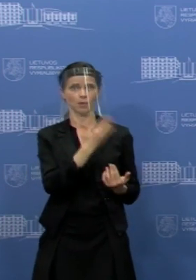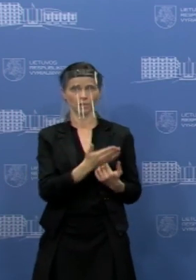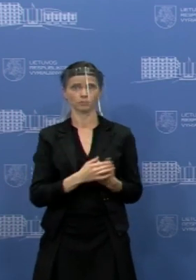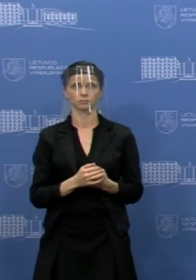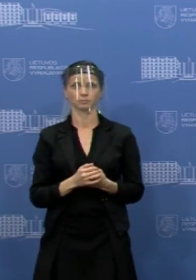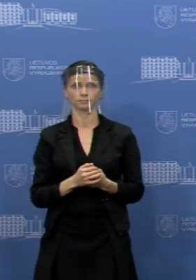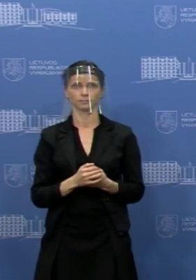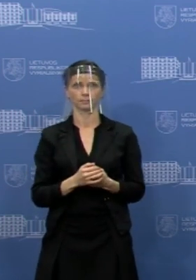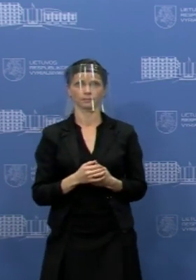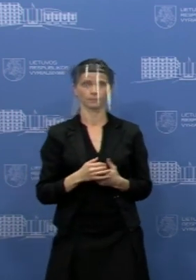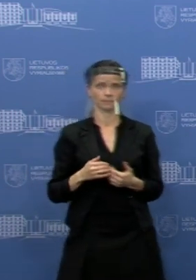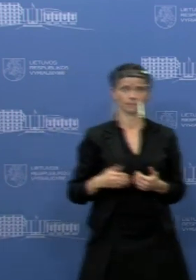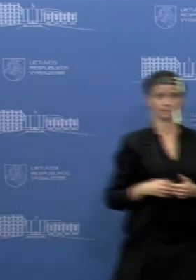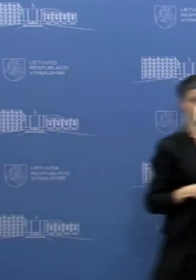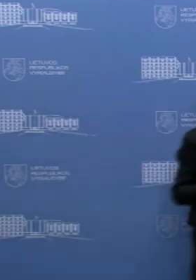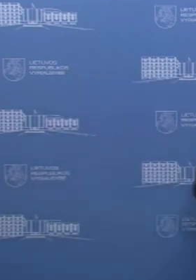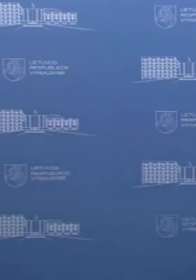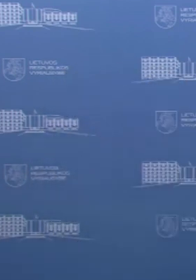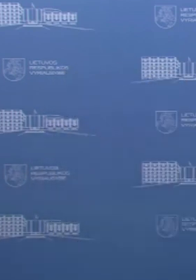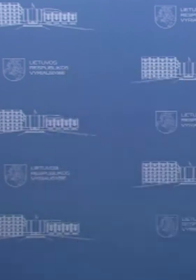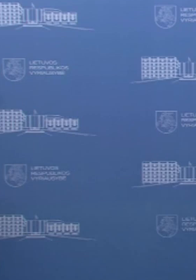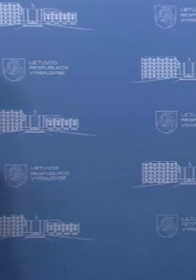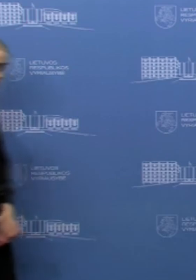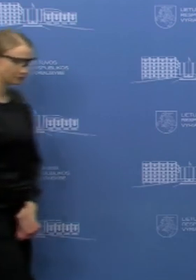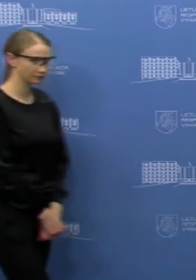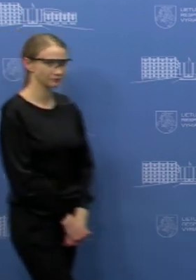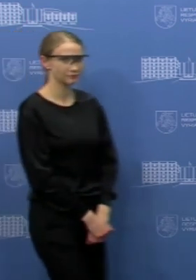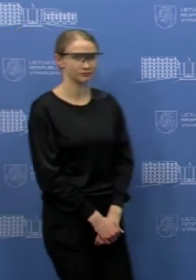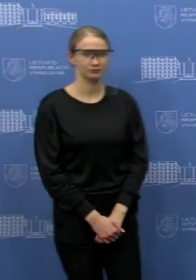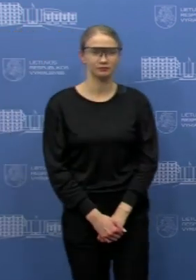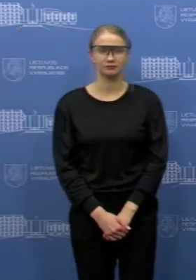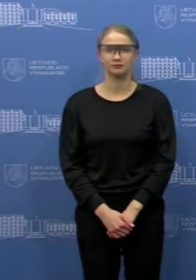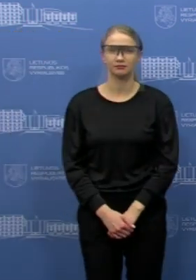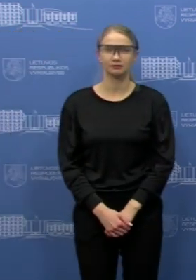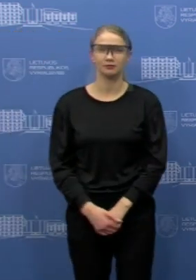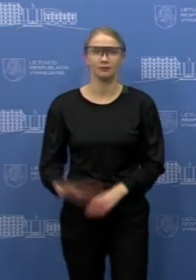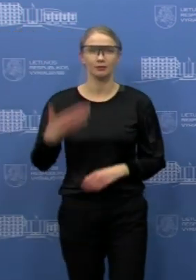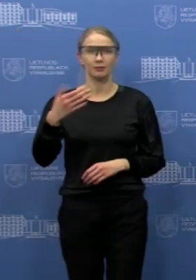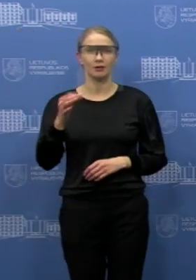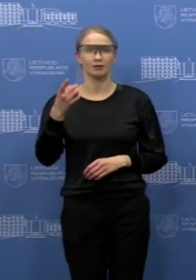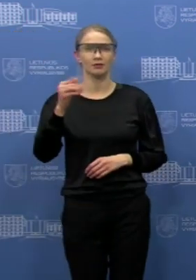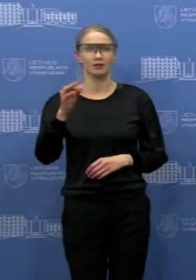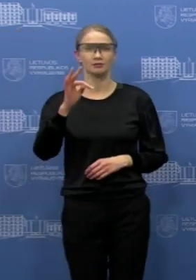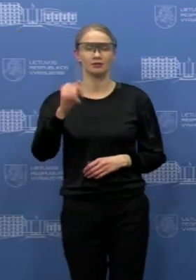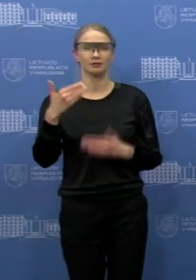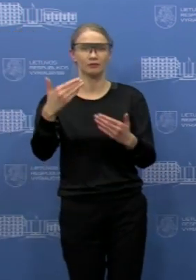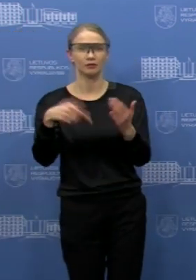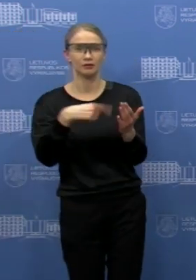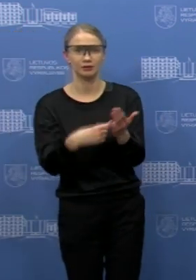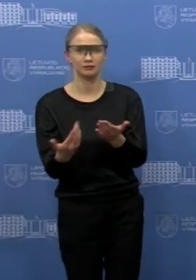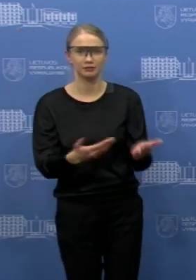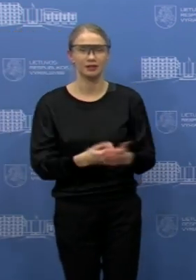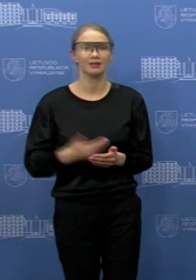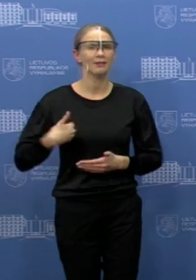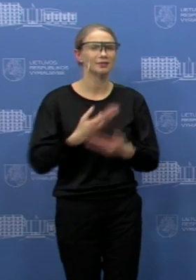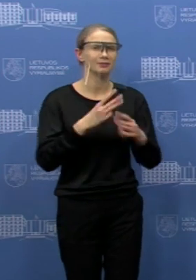vėl jungiamės prie kitų redakcijų, tai yra LRT, LT, Modesta, Gaučiaitė, prašau, Modesta, jūsų klausimas. Sveiki,